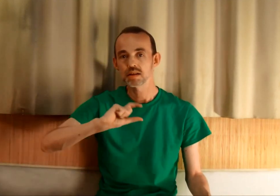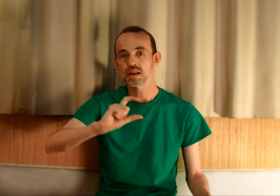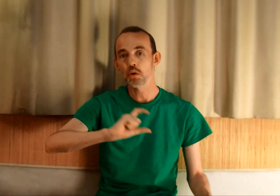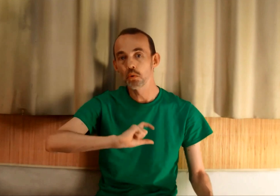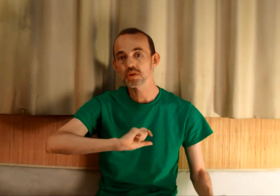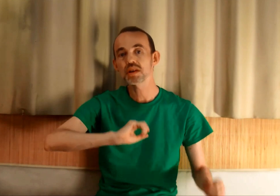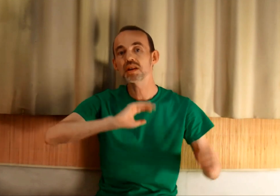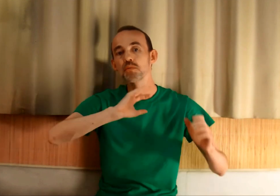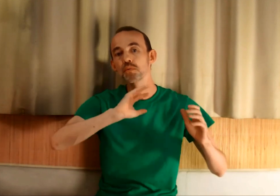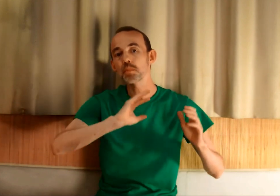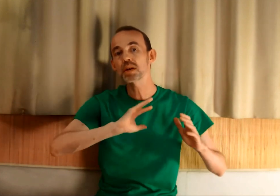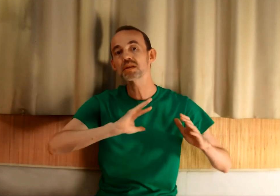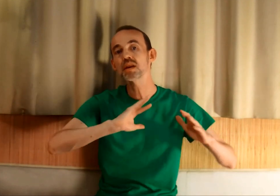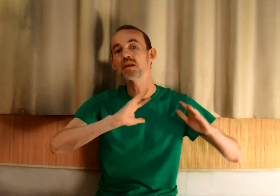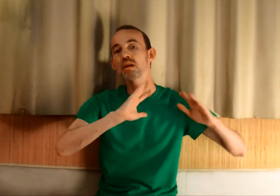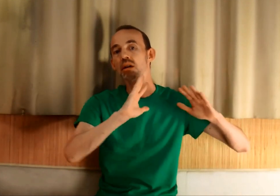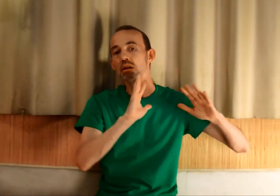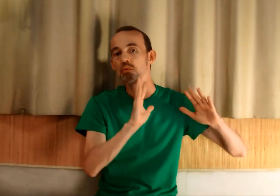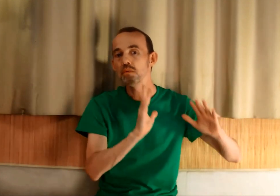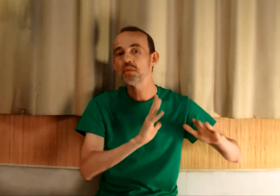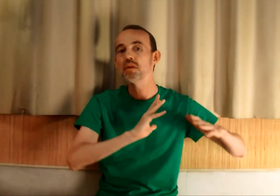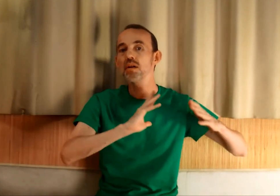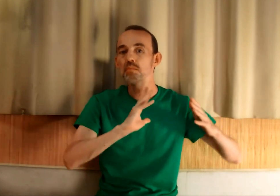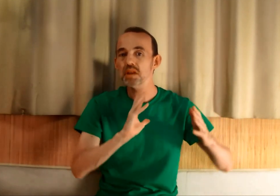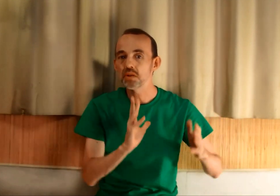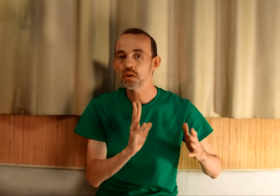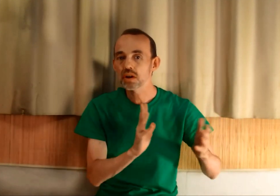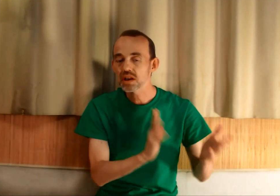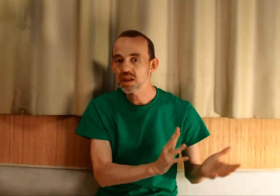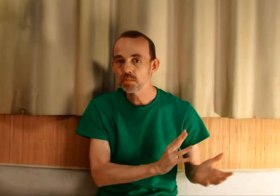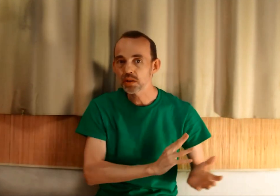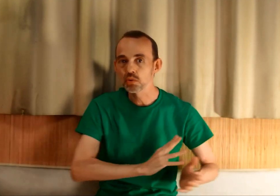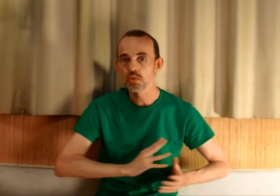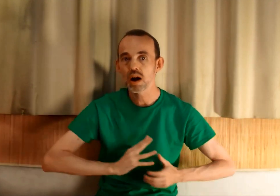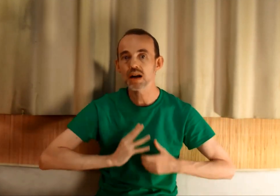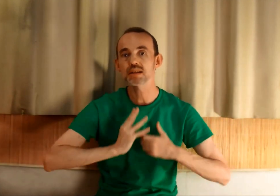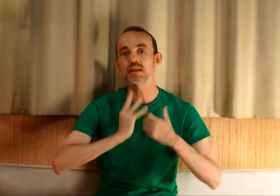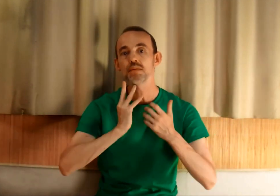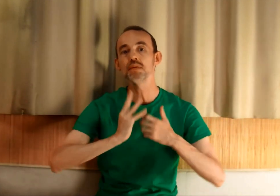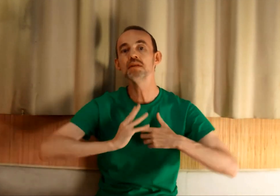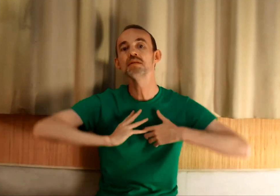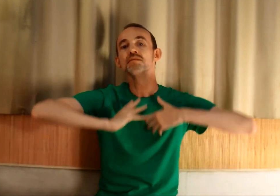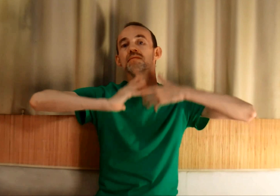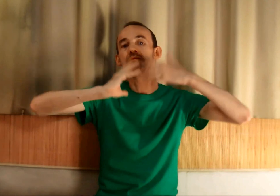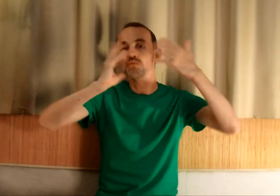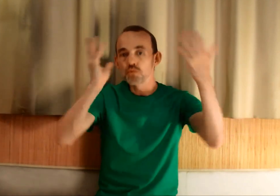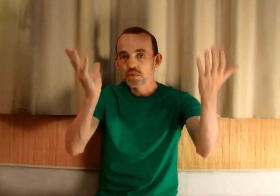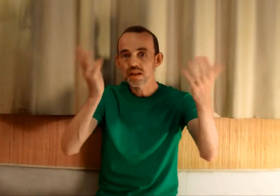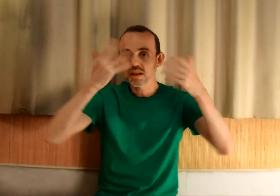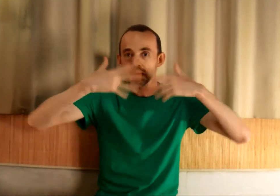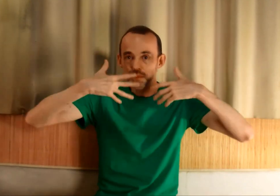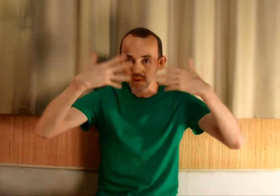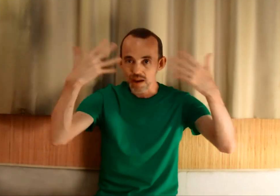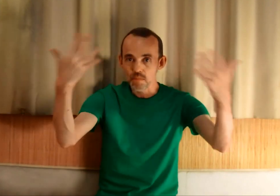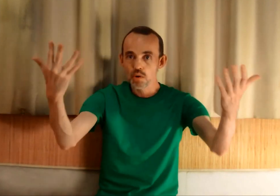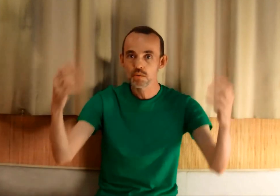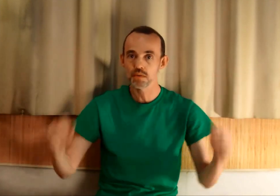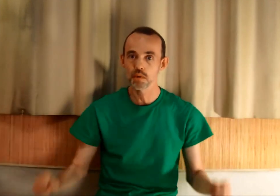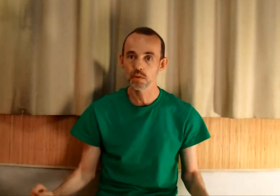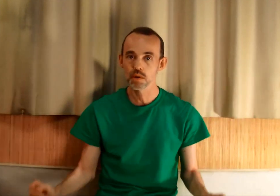C'est oser qui vous fait passer d'une vie médiocre, qui n'a pas de goût, à cette vie où vous êtes vraiment vivant.